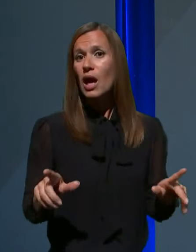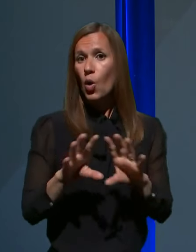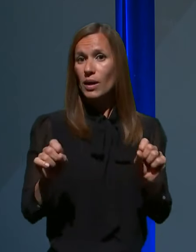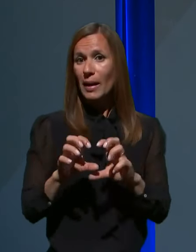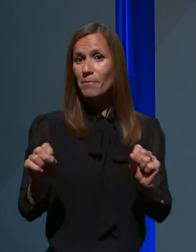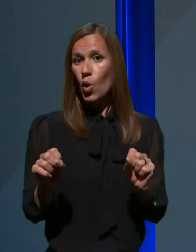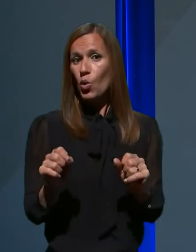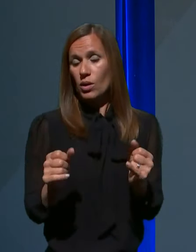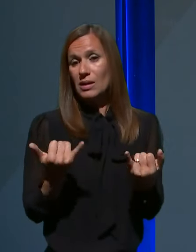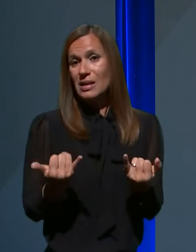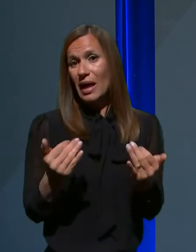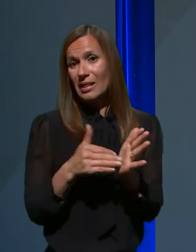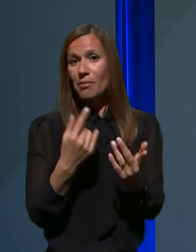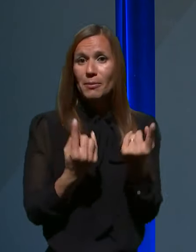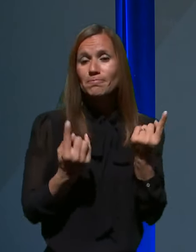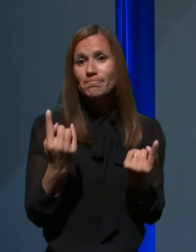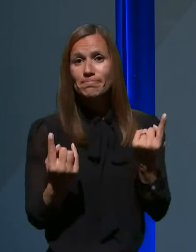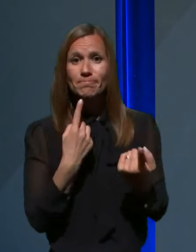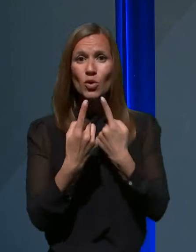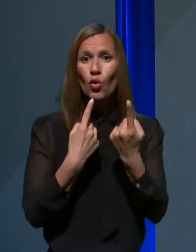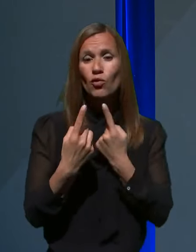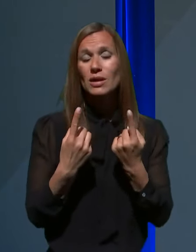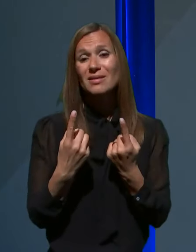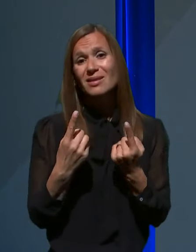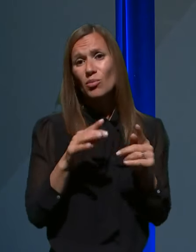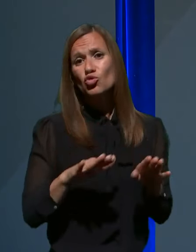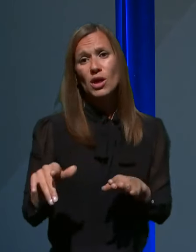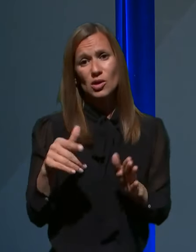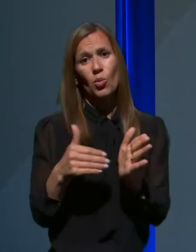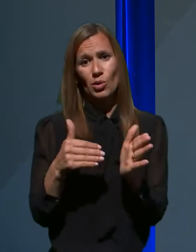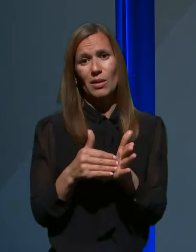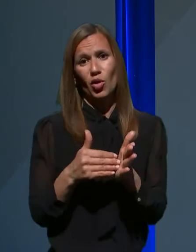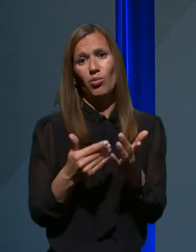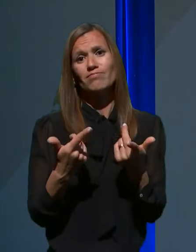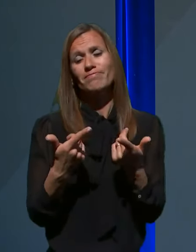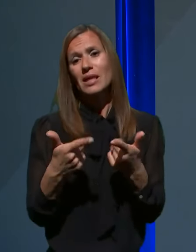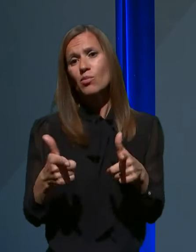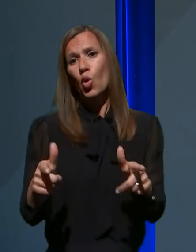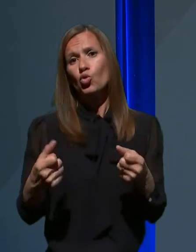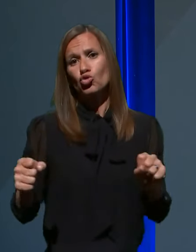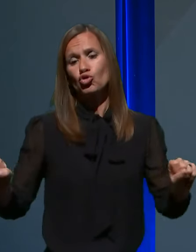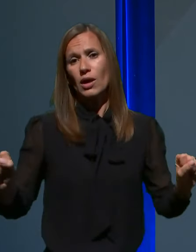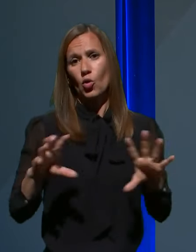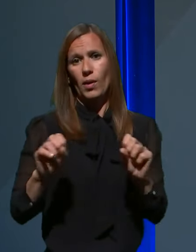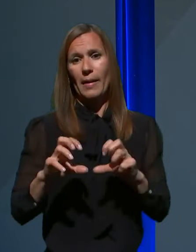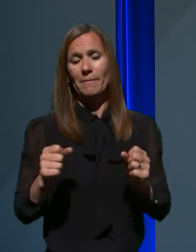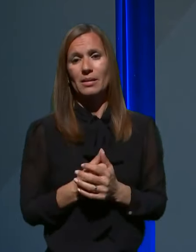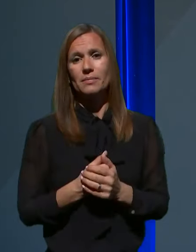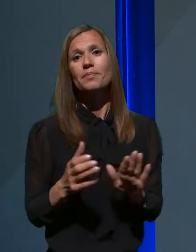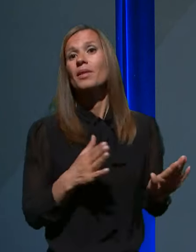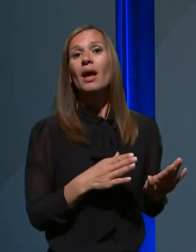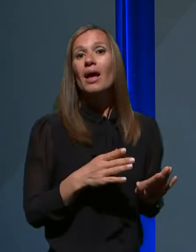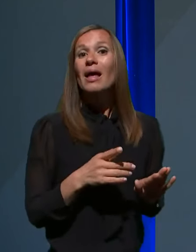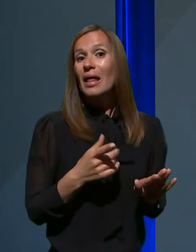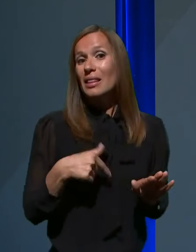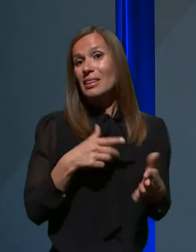mizi in so na nek način sveda potrebni. To, kar smo pričeli že, ne glede na